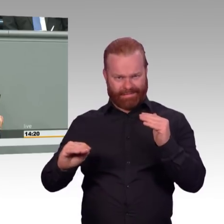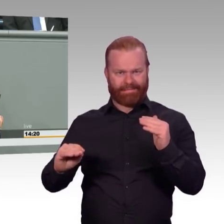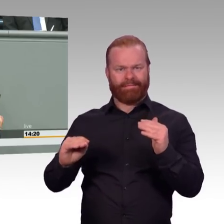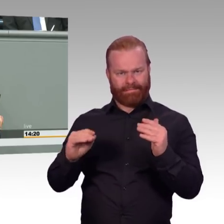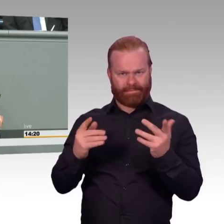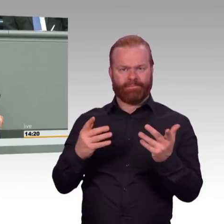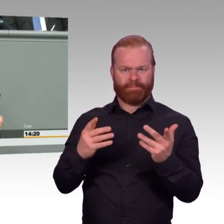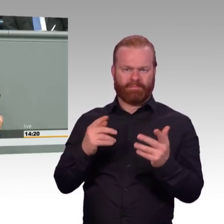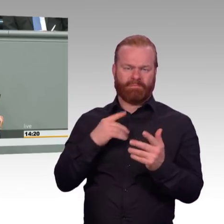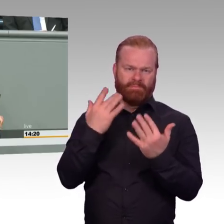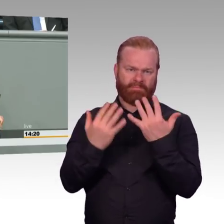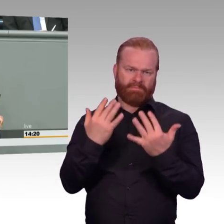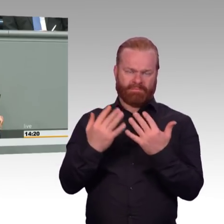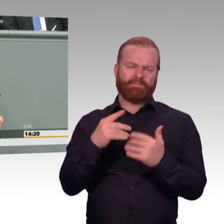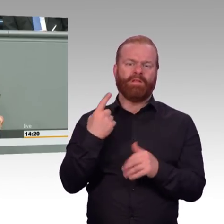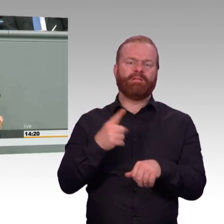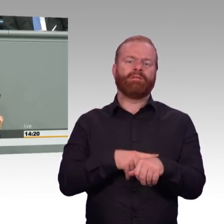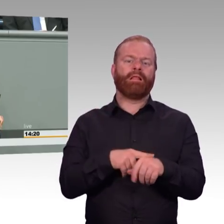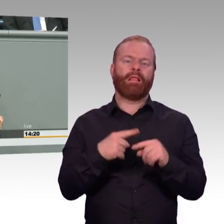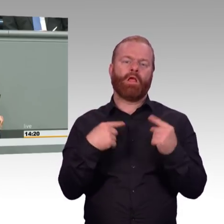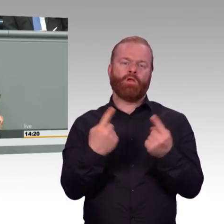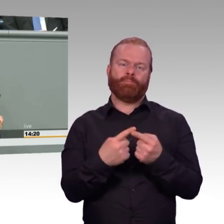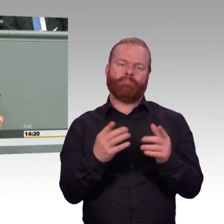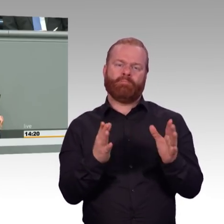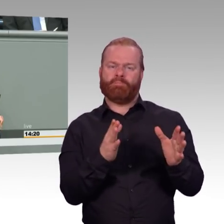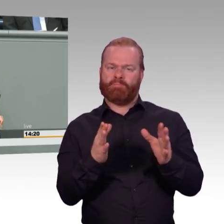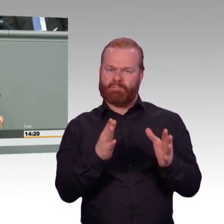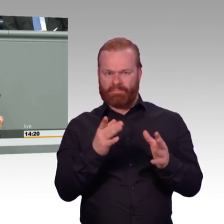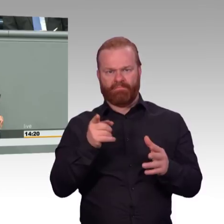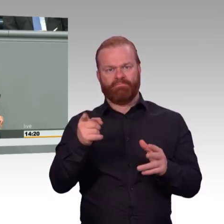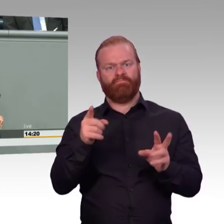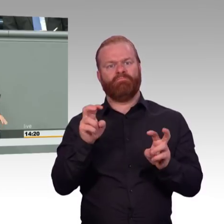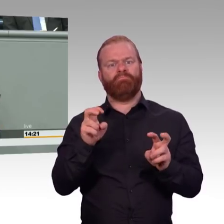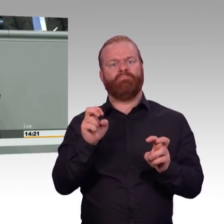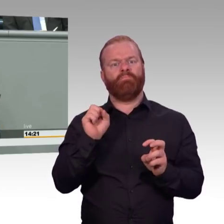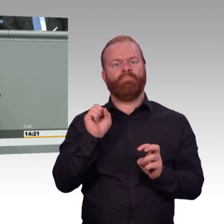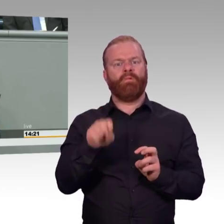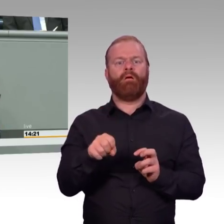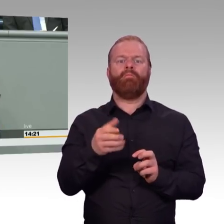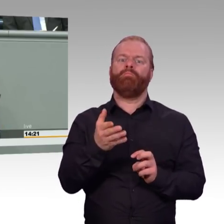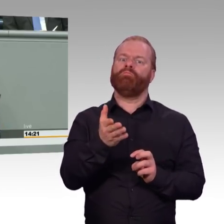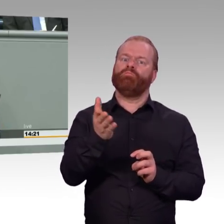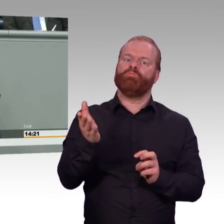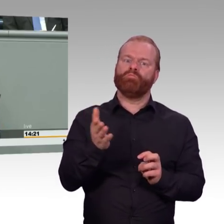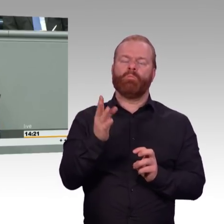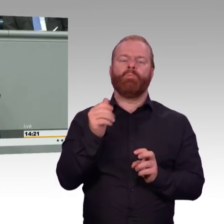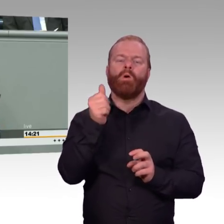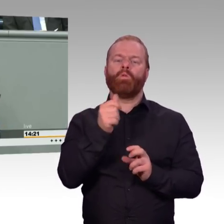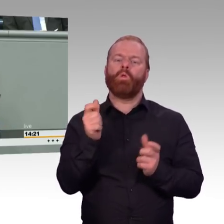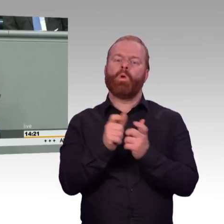wirtschaftlich gewährleisten wollen. Es ist rein wirtschaftlich, da haben wir den Klimapolitik ganz außen vor gelassen, absolut